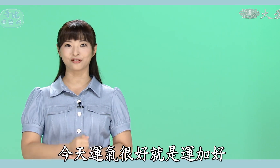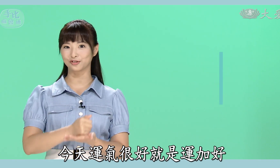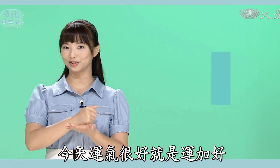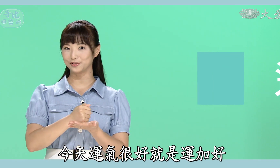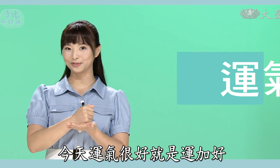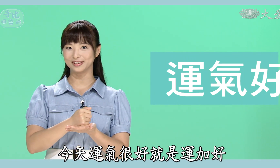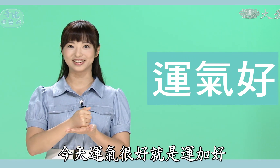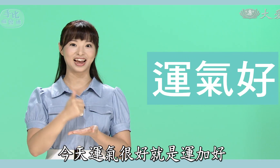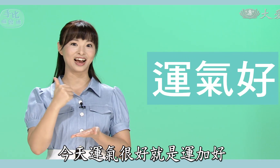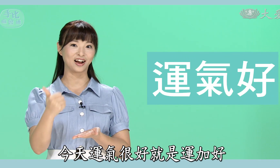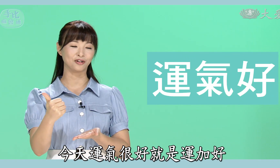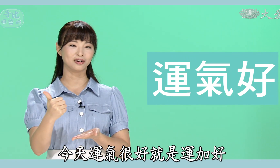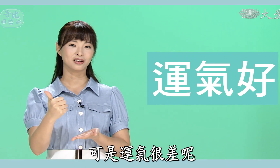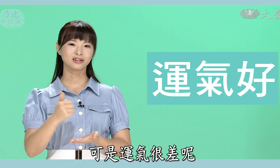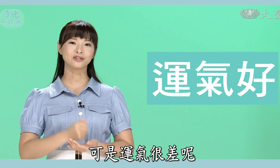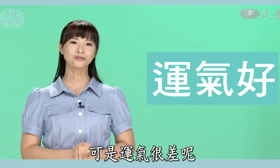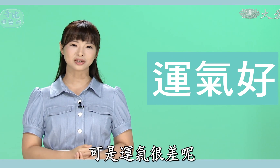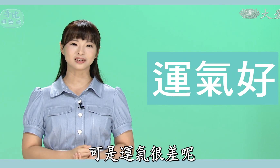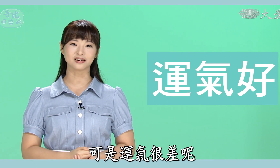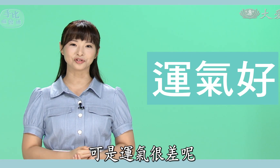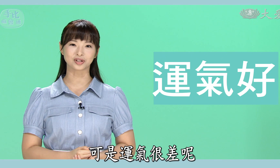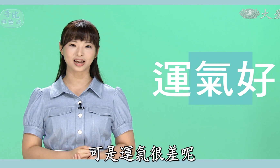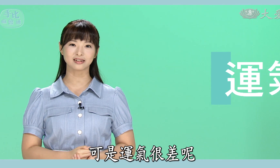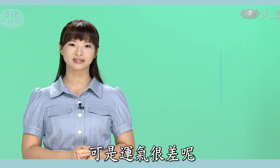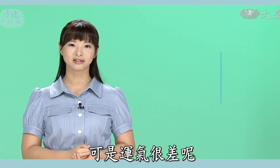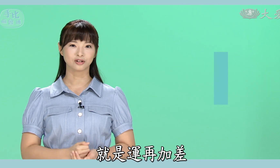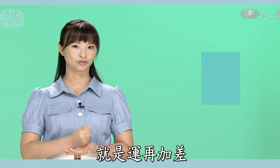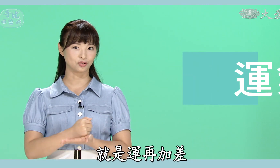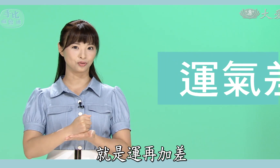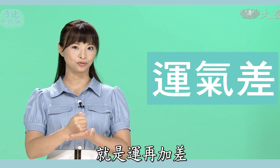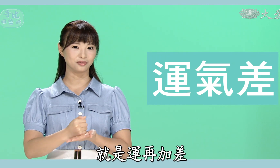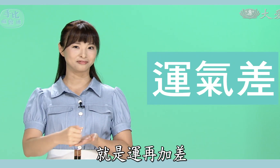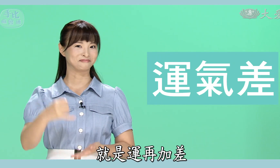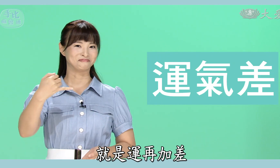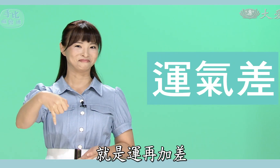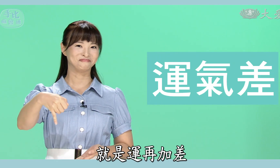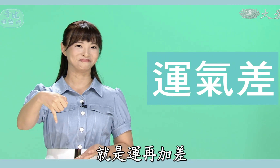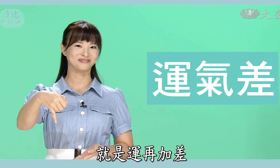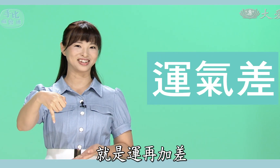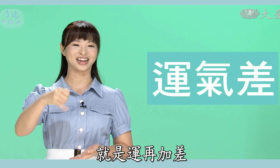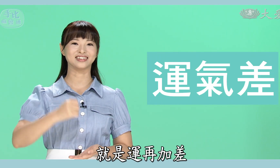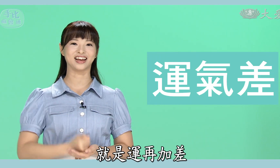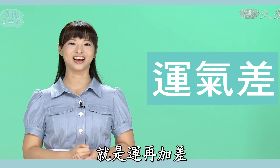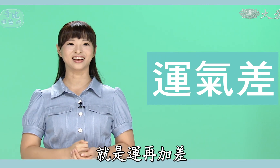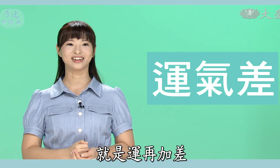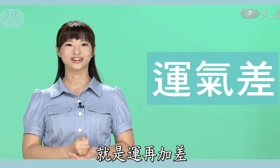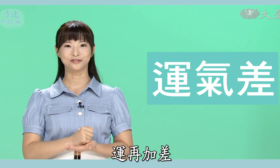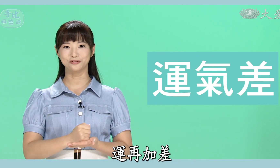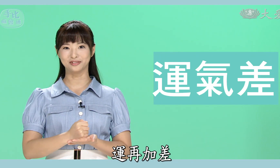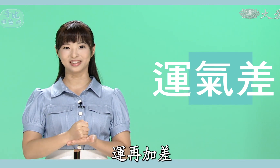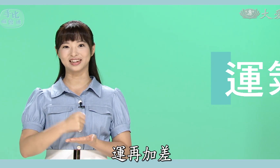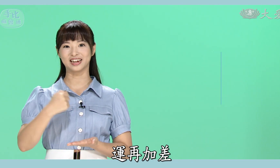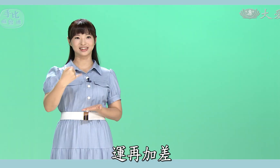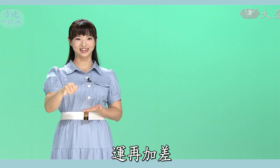就是运加好可是运气很差呢就是运嗯再加差运再加差